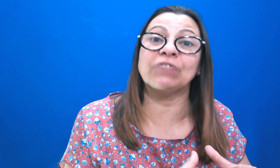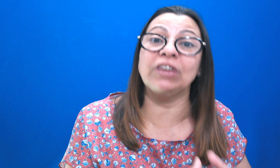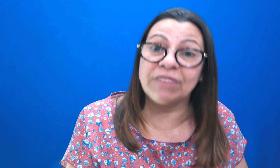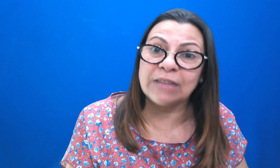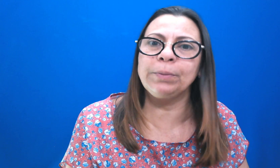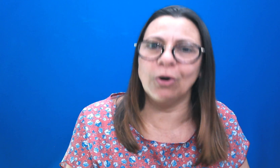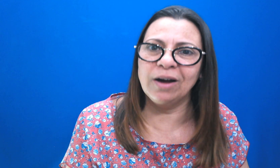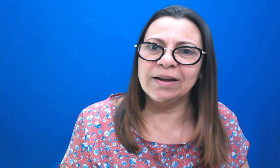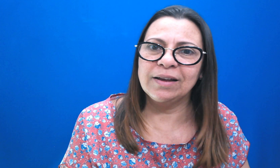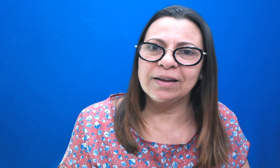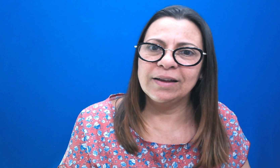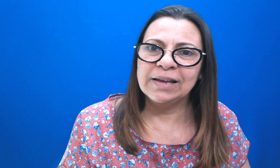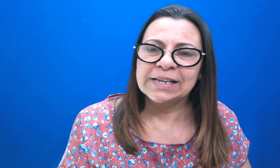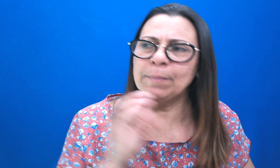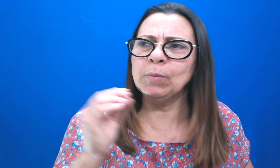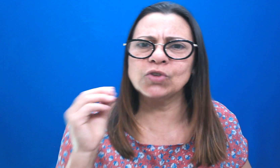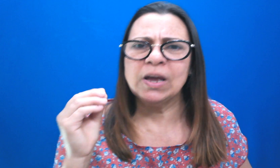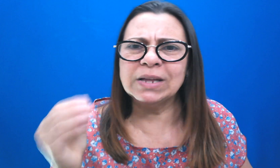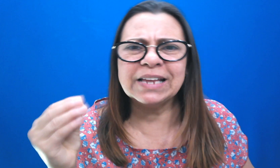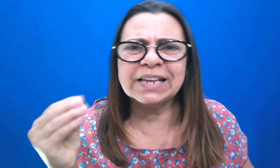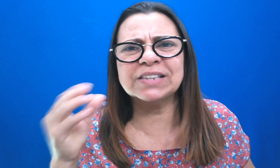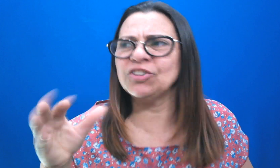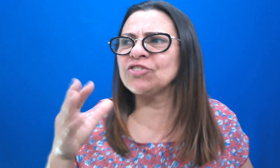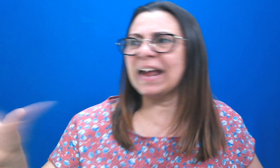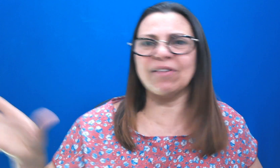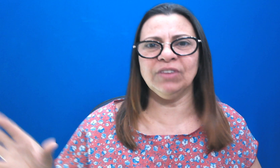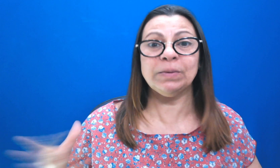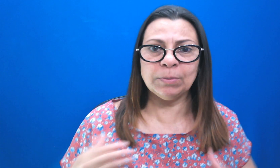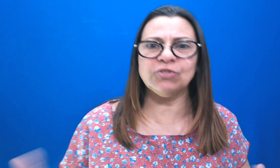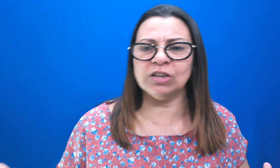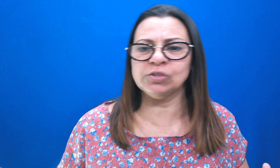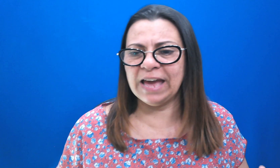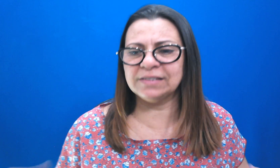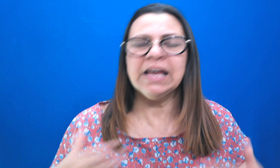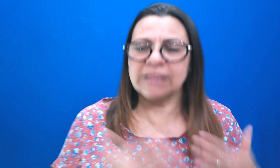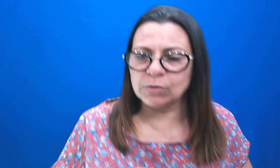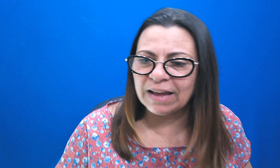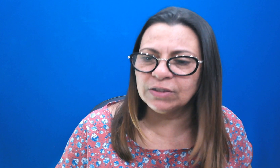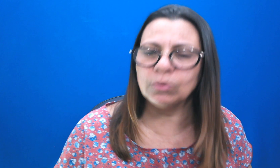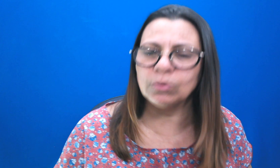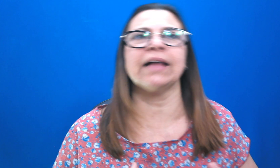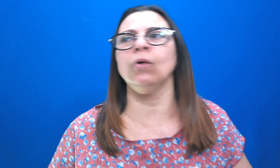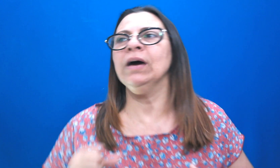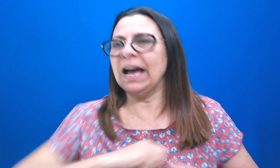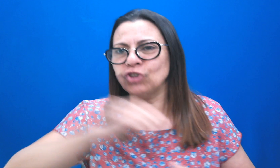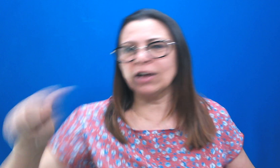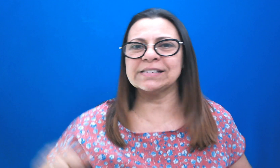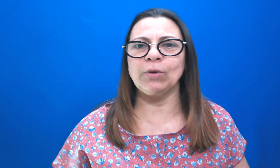pra te livrar do pior. Sabe, irmãos, quantas vezes a gente tá lavando, principalmente nós mulheres, Estamos lavando o quintal, aí joga sabão